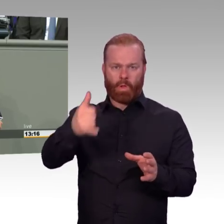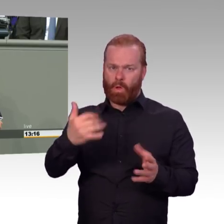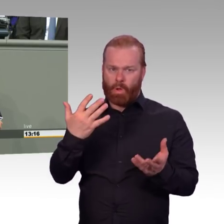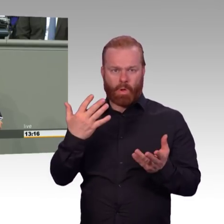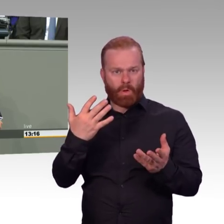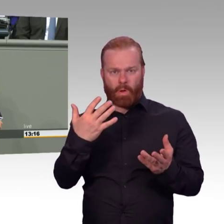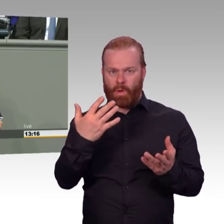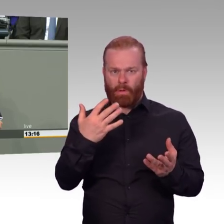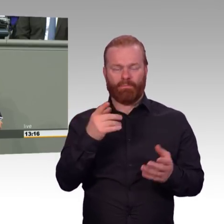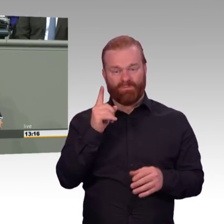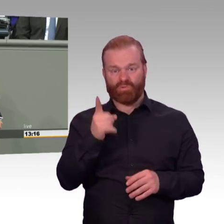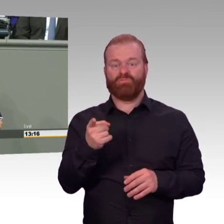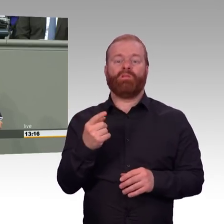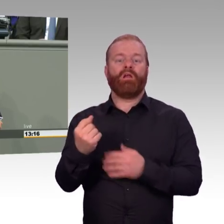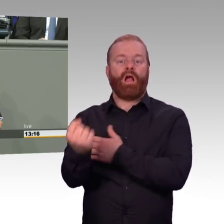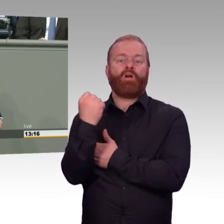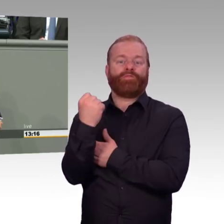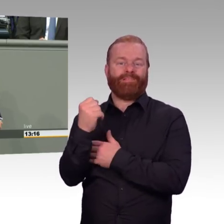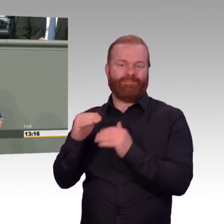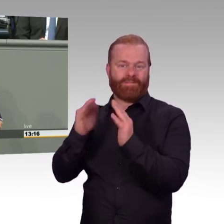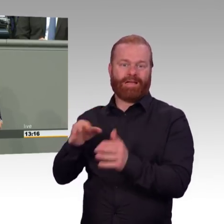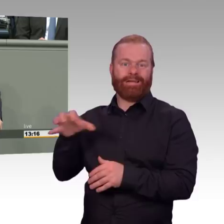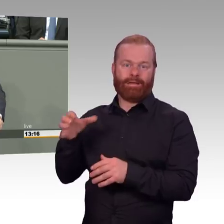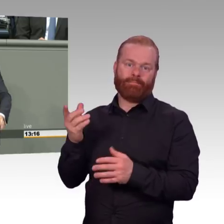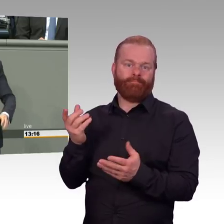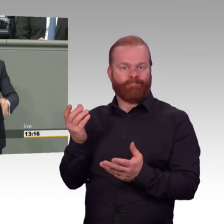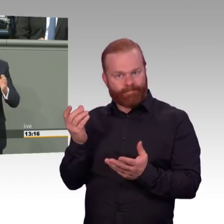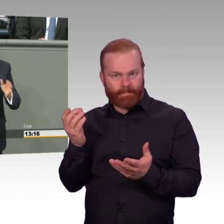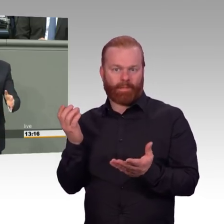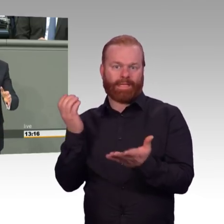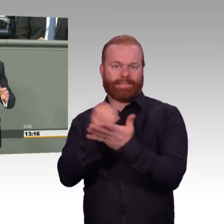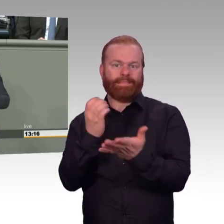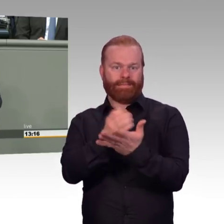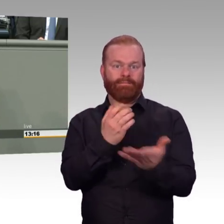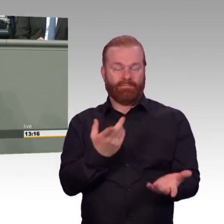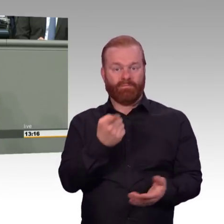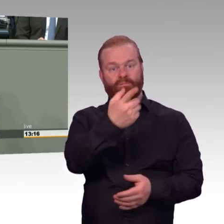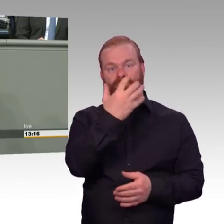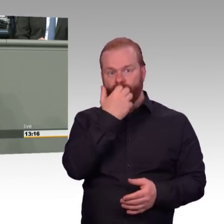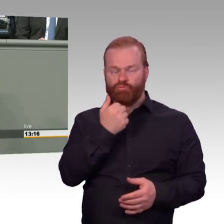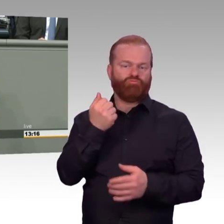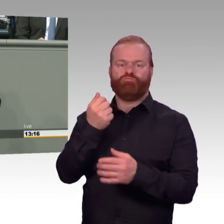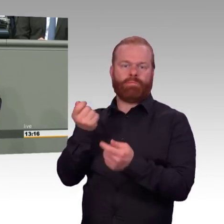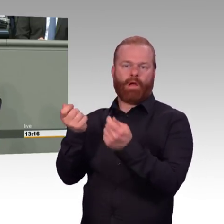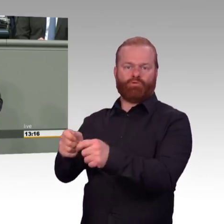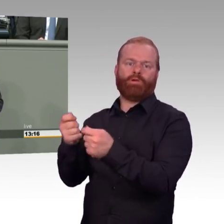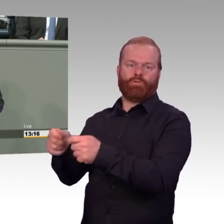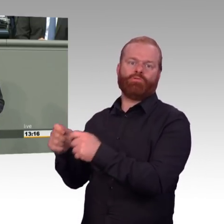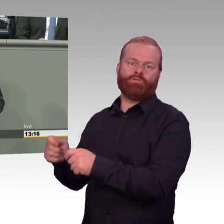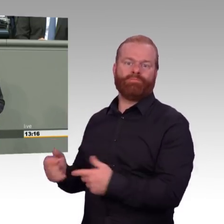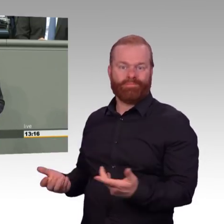die allein in Sachsen direkt oder indirekt von der Braunkohle abhängig sind, werden als Kollateralschäden abgebucht. Das ist Verrat